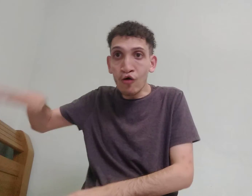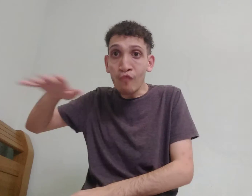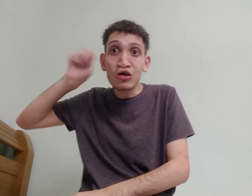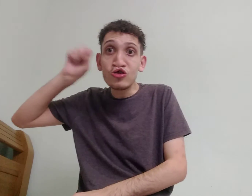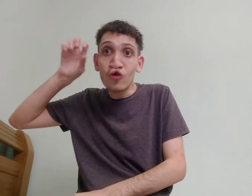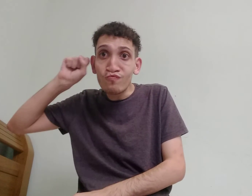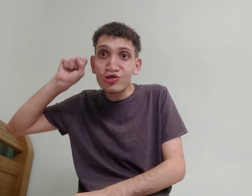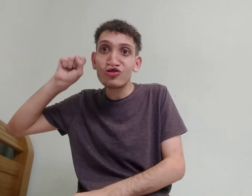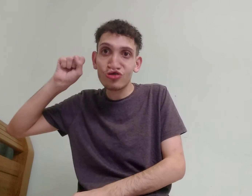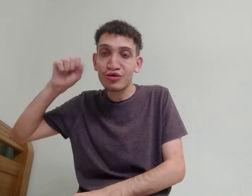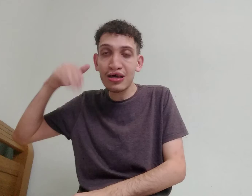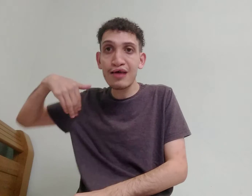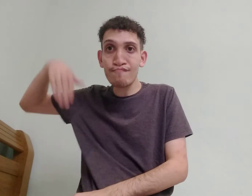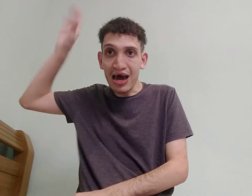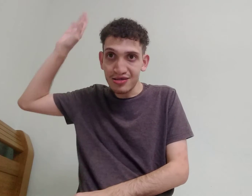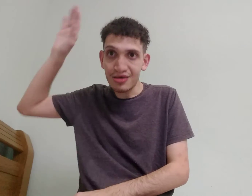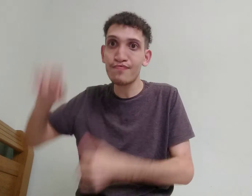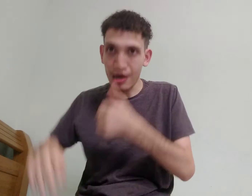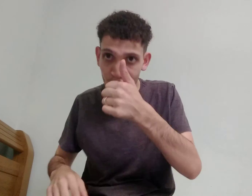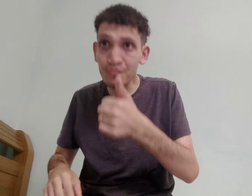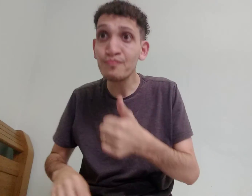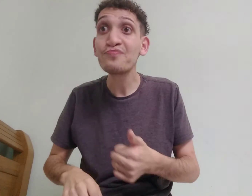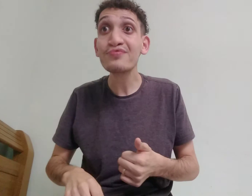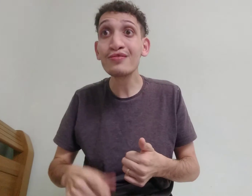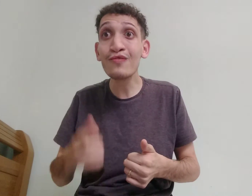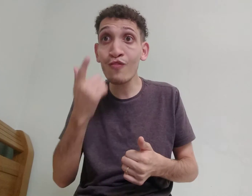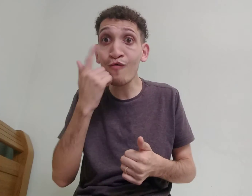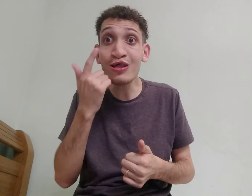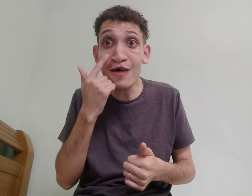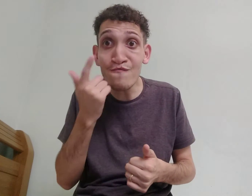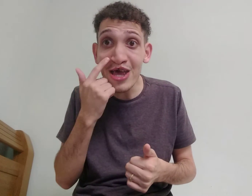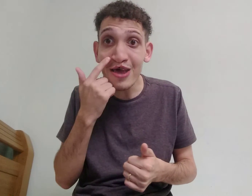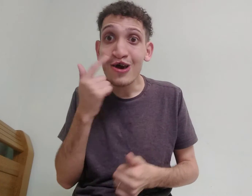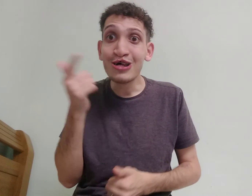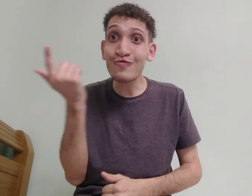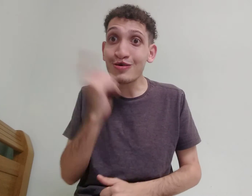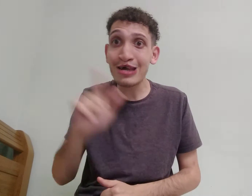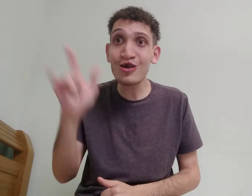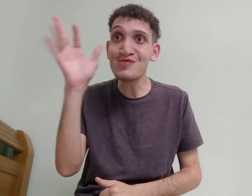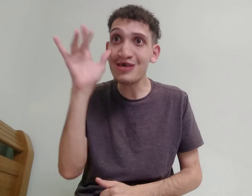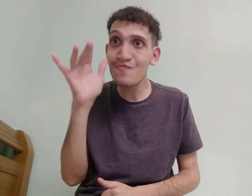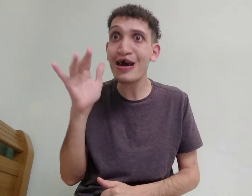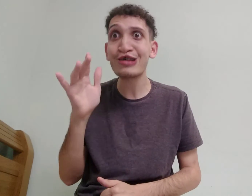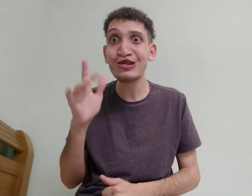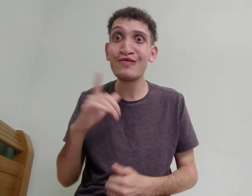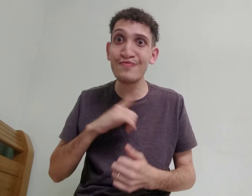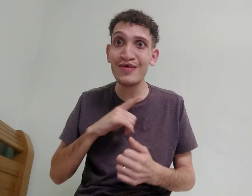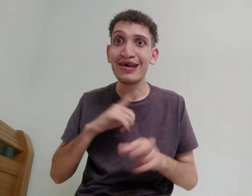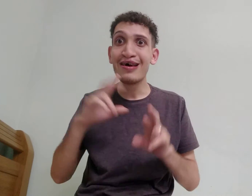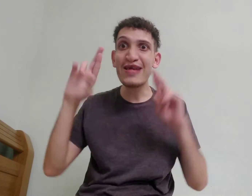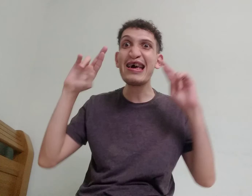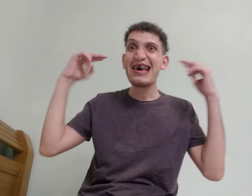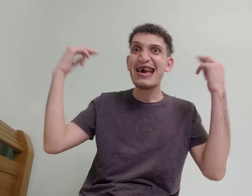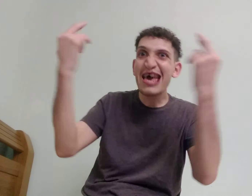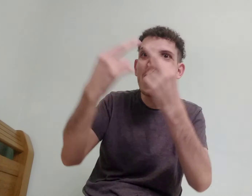aí de ouvintes, é mais, tá bom? Então você vê, você consegue observar que a gente vai ter, né, reino,